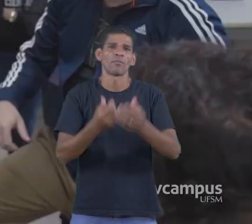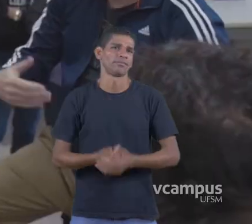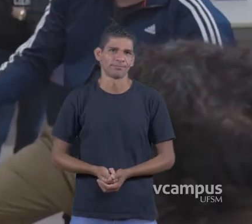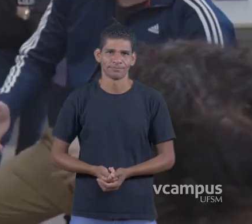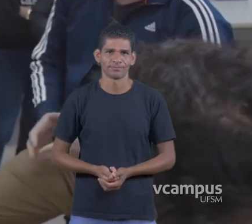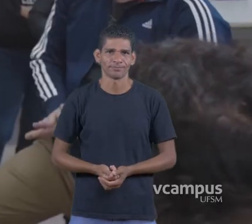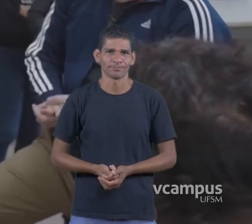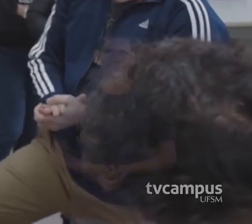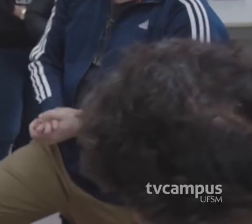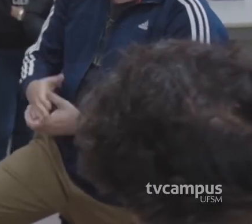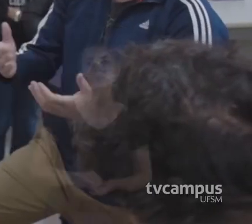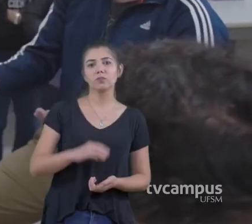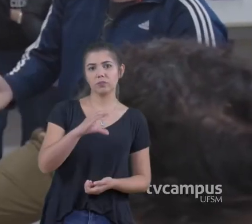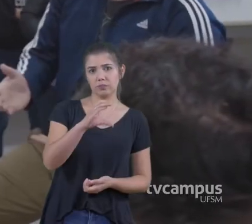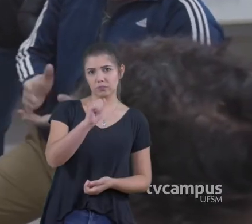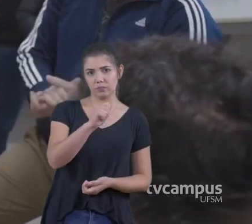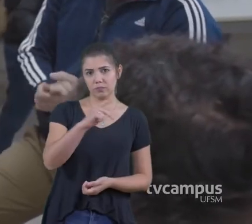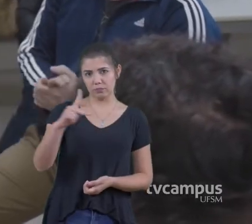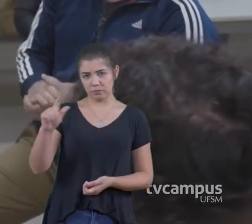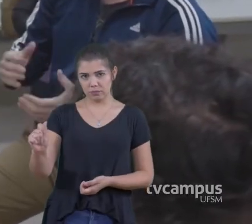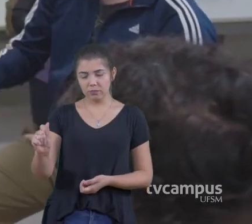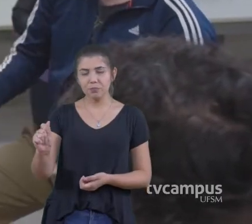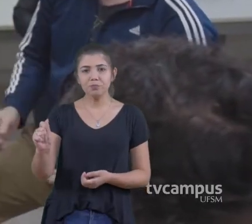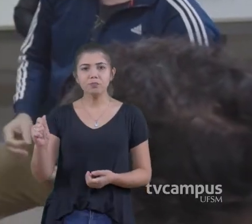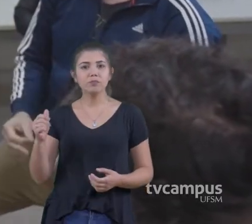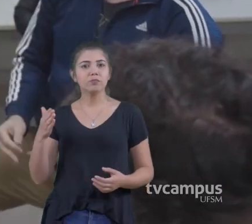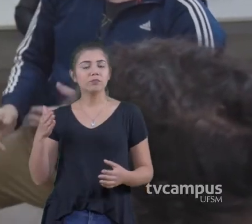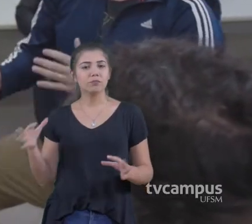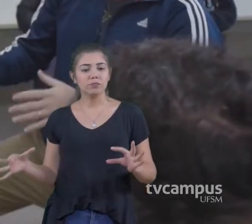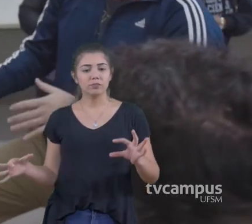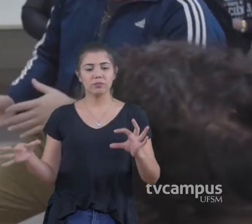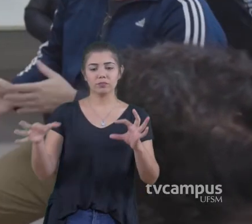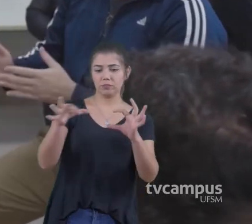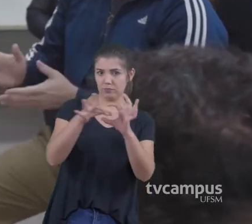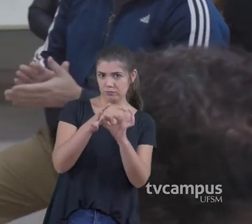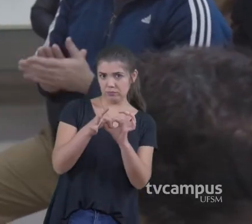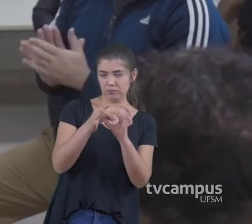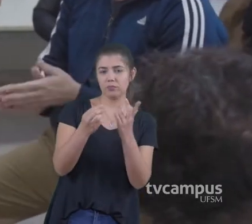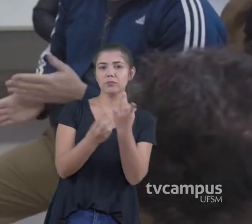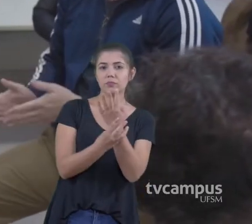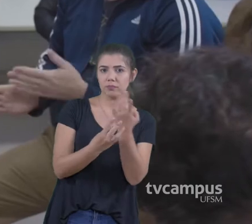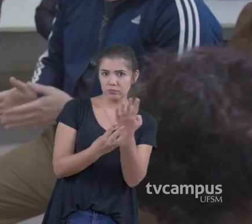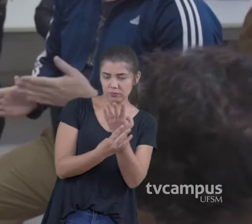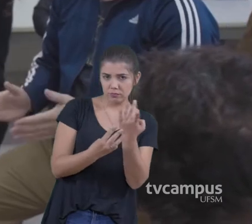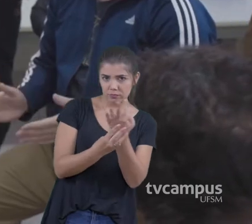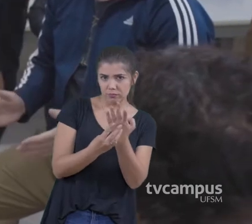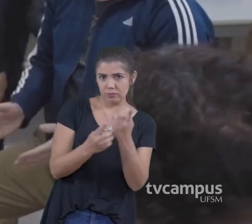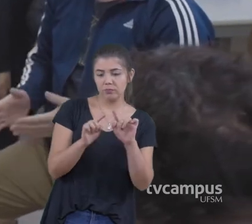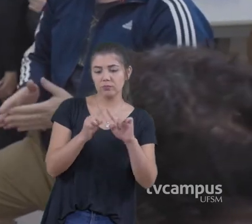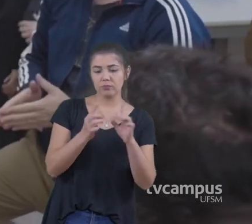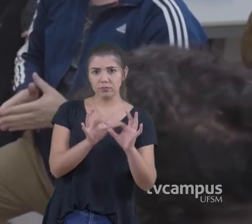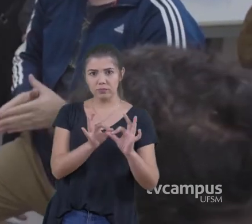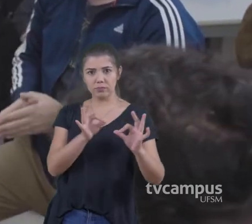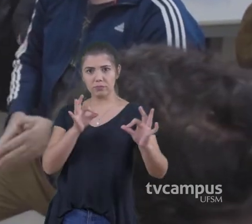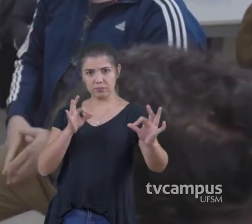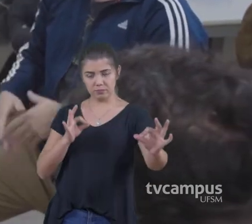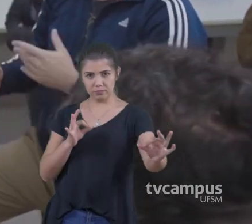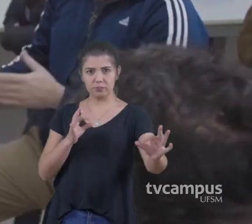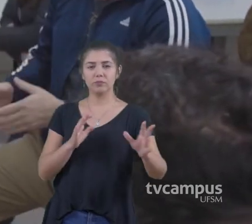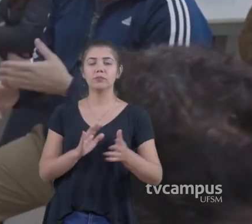Desde que o CAPA passou a integrar o quadro da UFSM O quadro de unidades da UFSM Isso foi lá